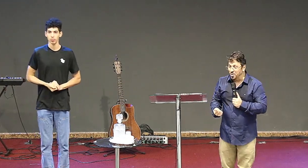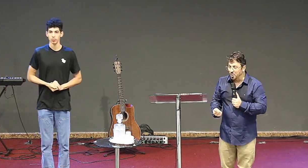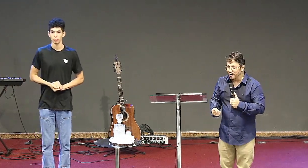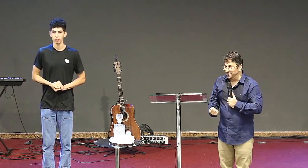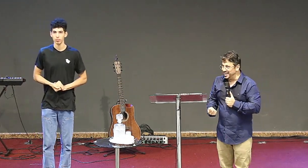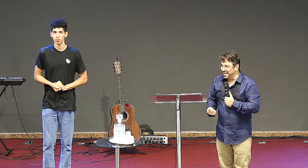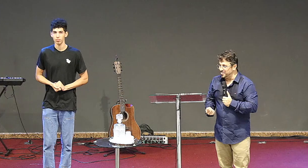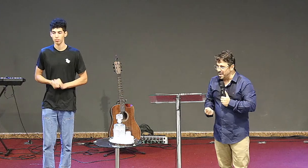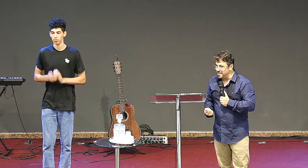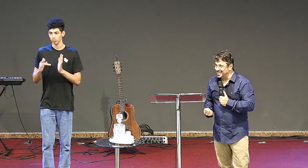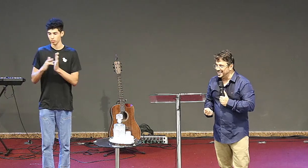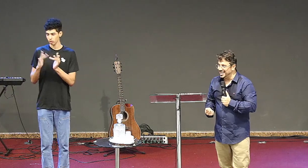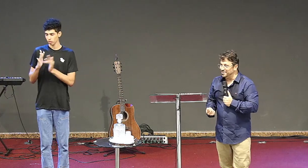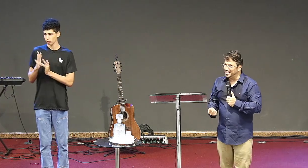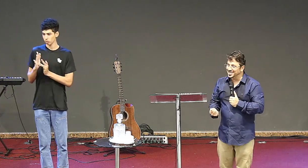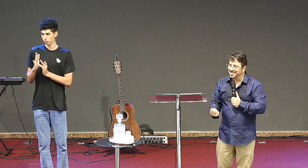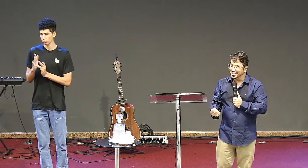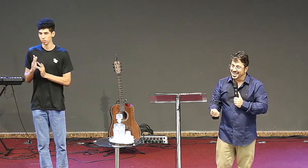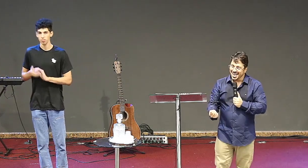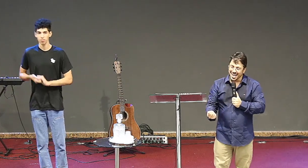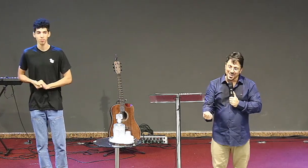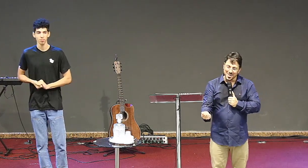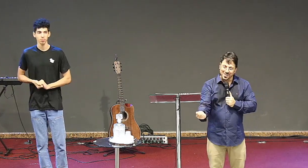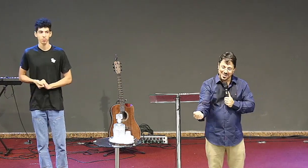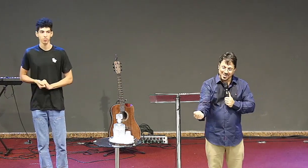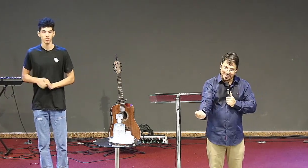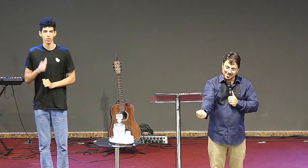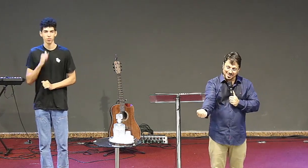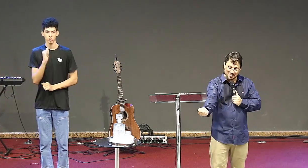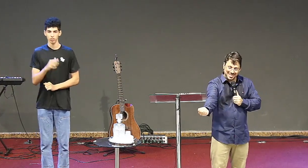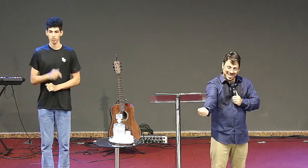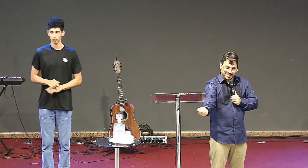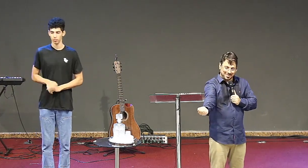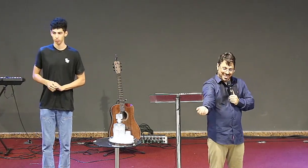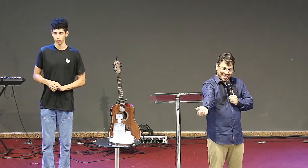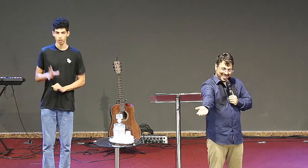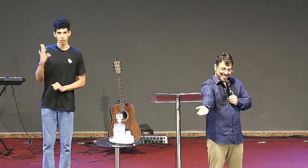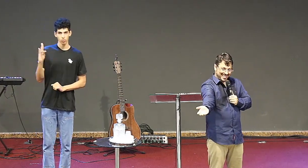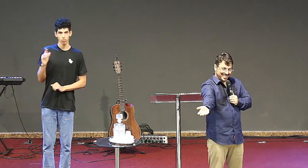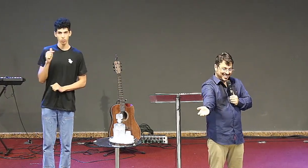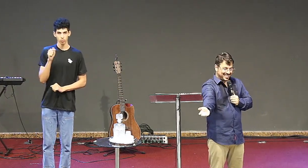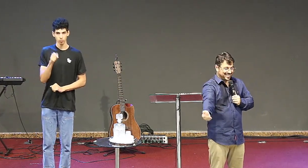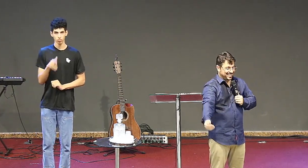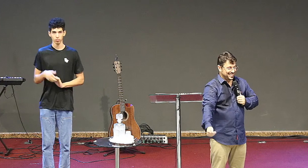vira para a noiva dele para a amada dele e fala assim aqui ó então de presente para você